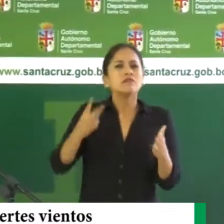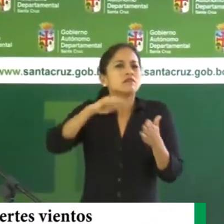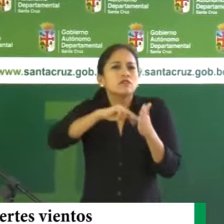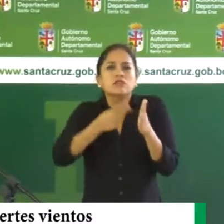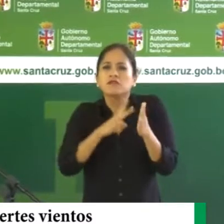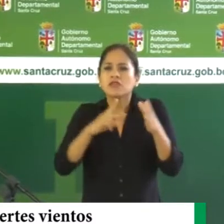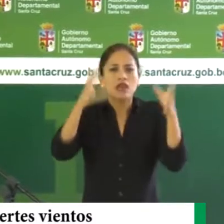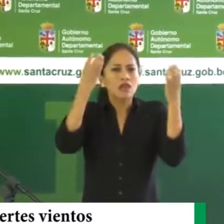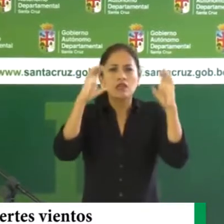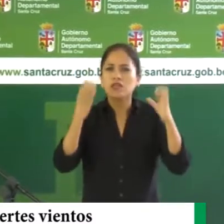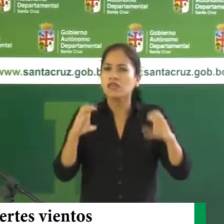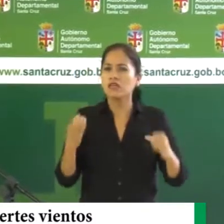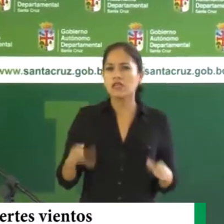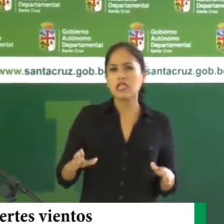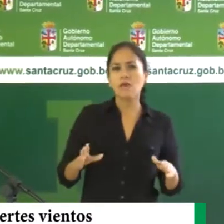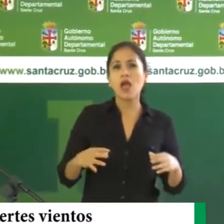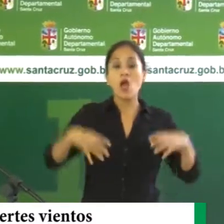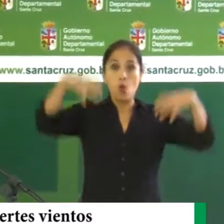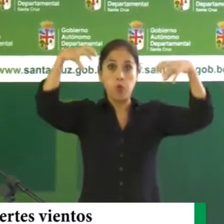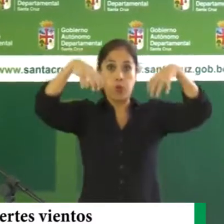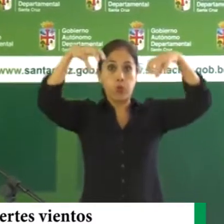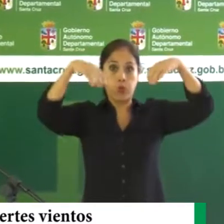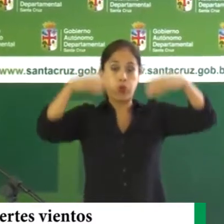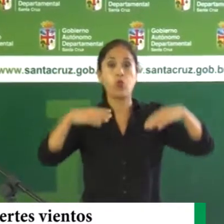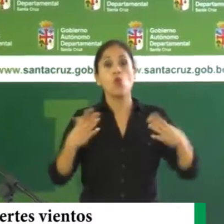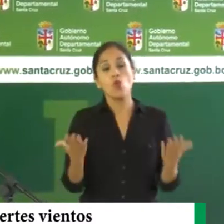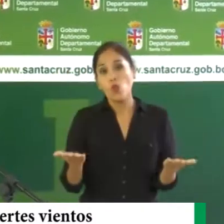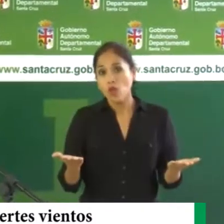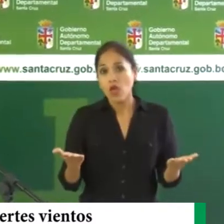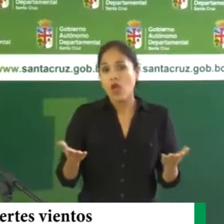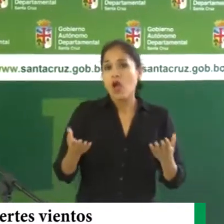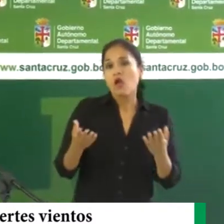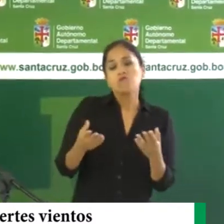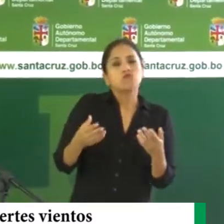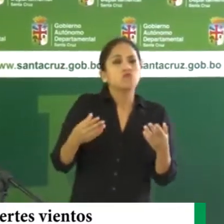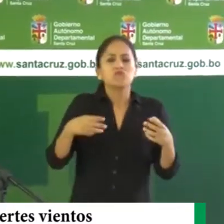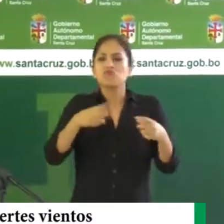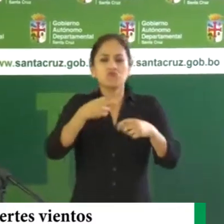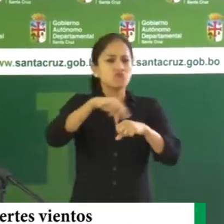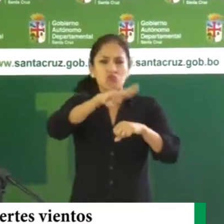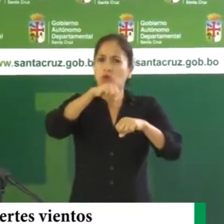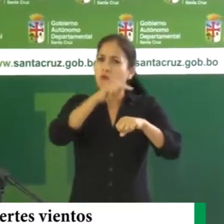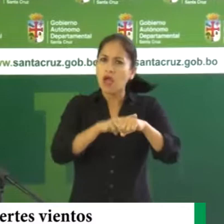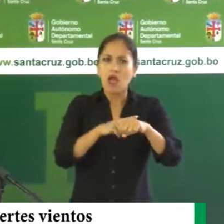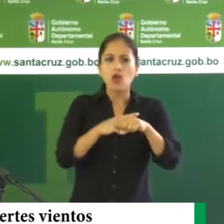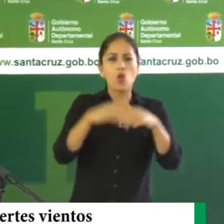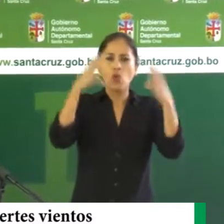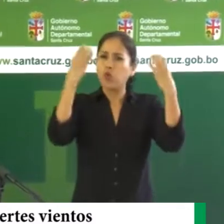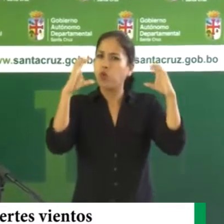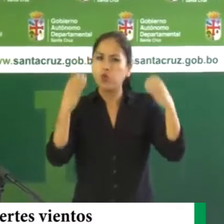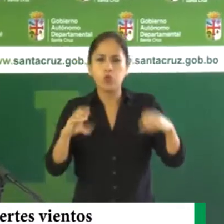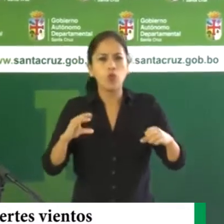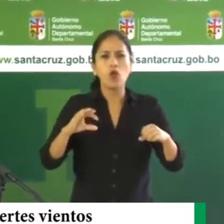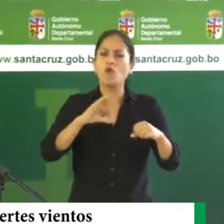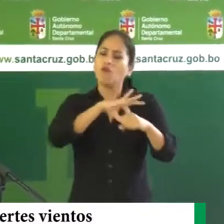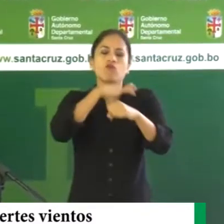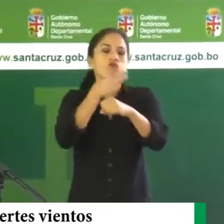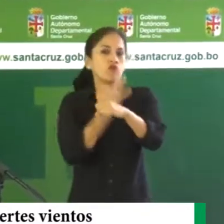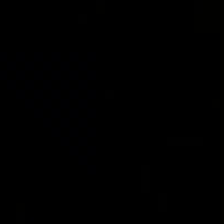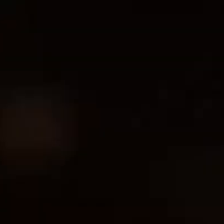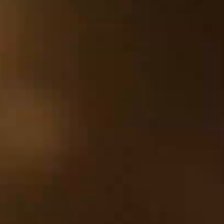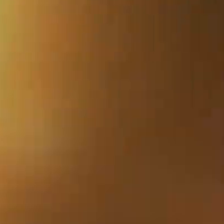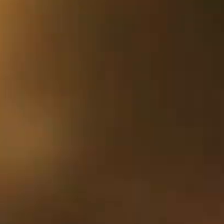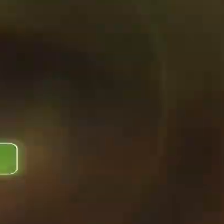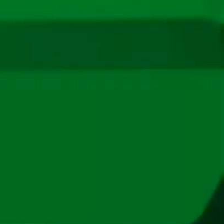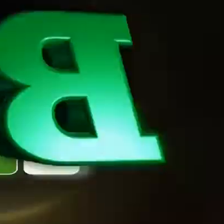refleja que tendremos precipitaciones por debajo de lo normal y temperaturas máximas muy por encima de lo normal.